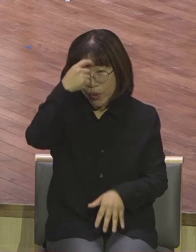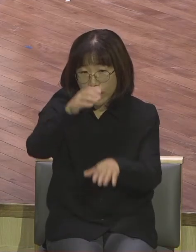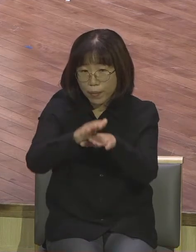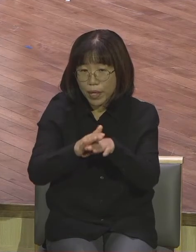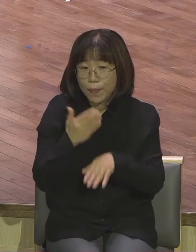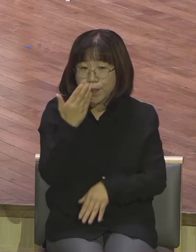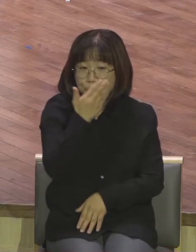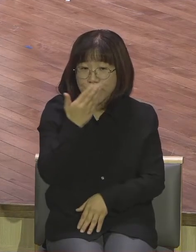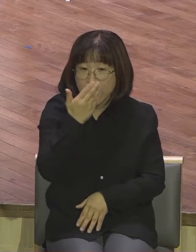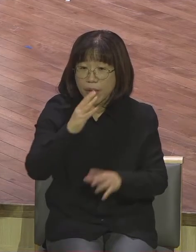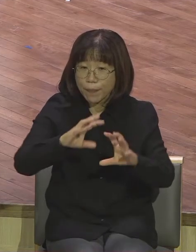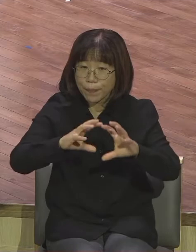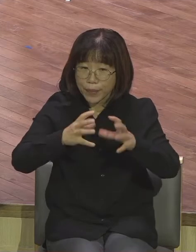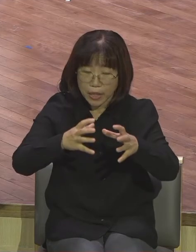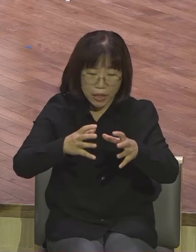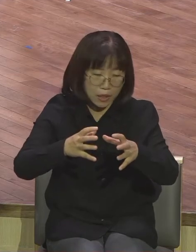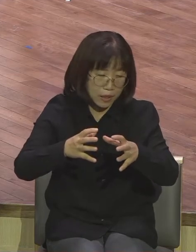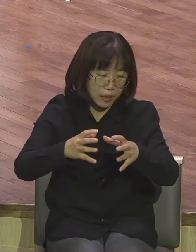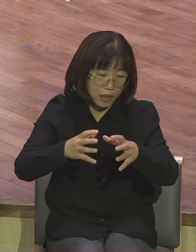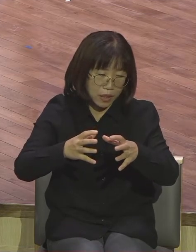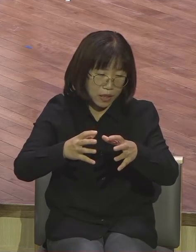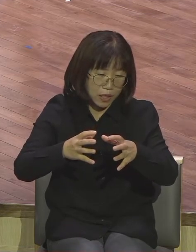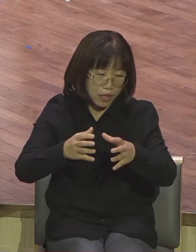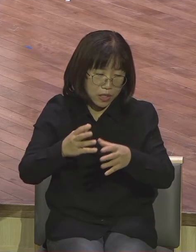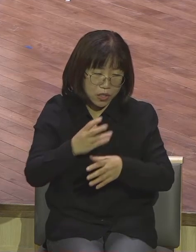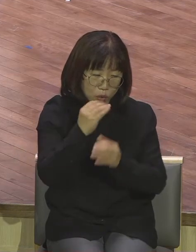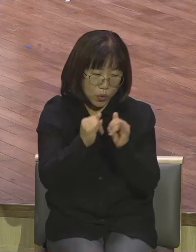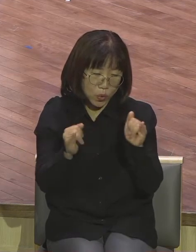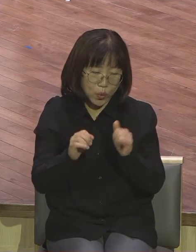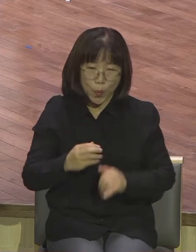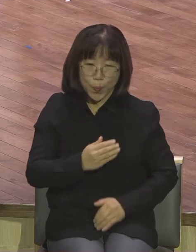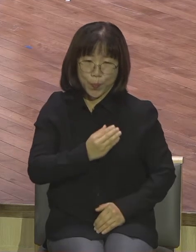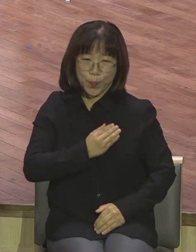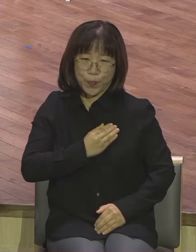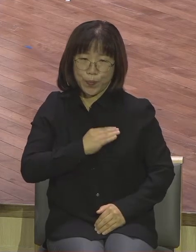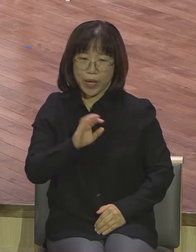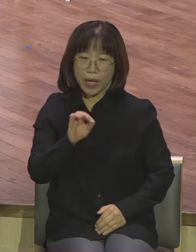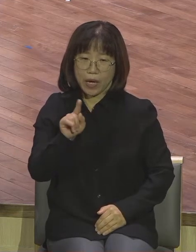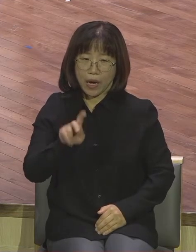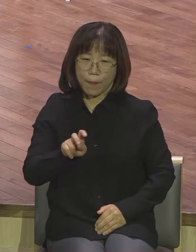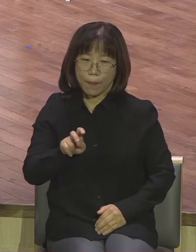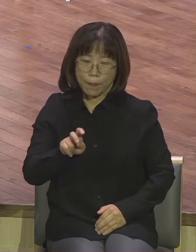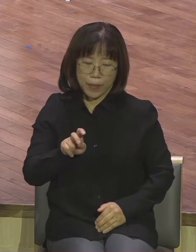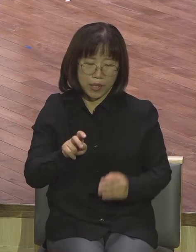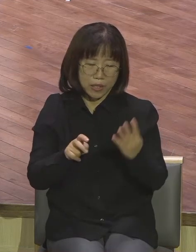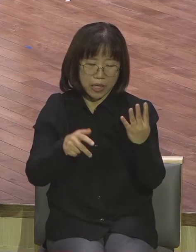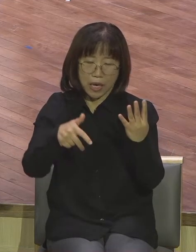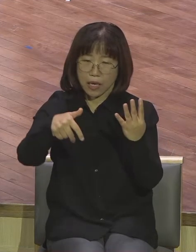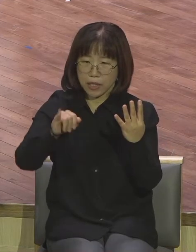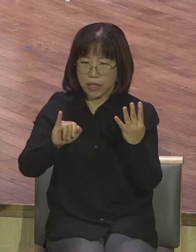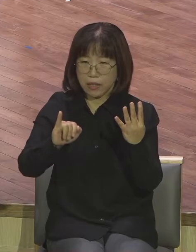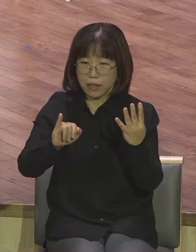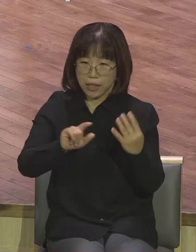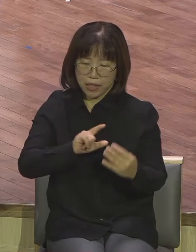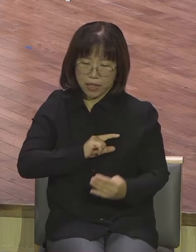소속으로 되어 있습니다 폐암 4기 돈 성도님을 위해서 함께 기도해 주시기 바랍니다